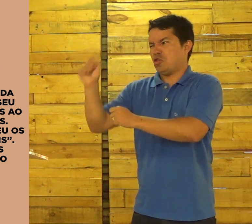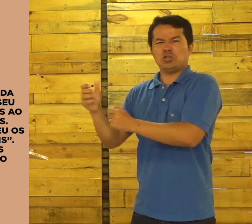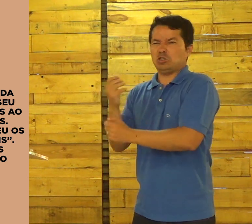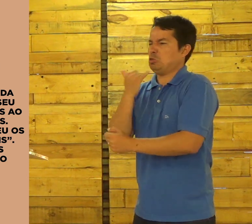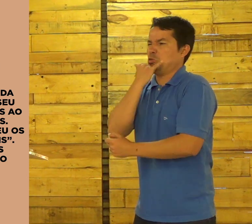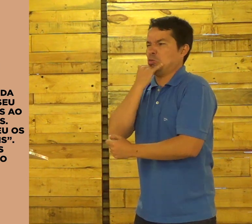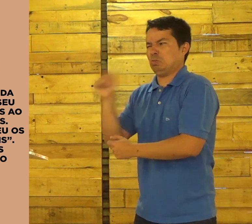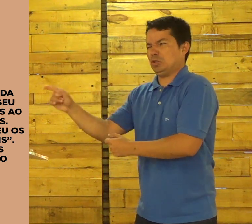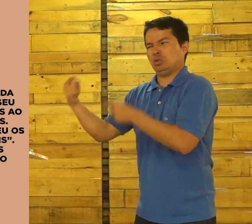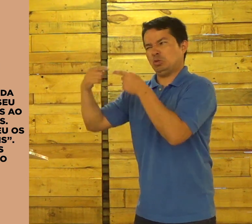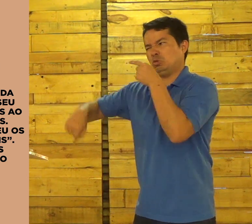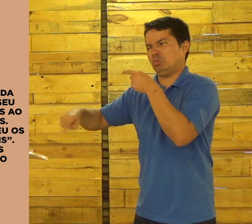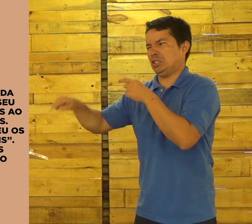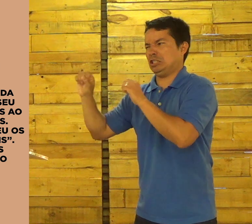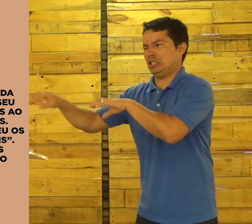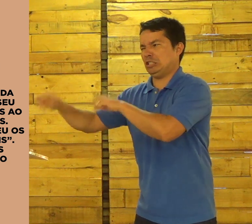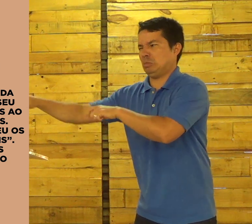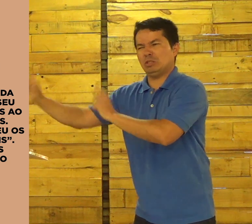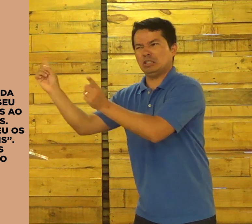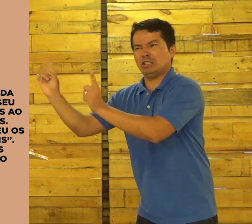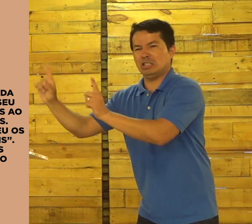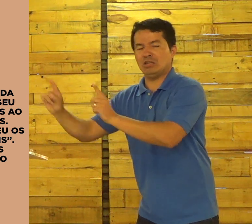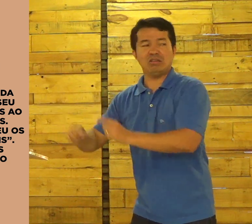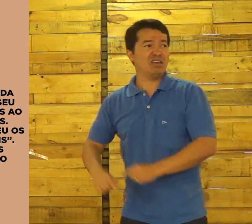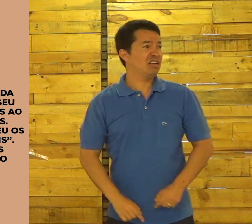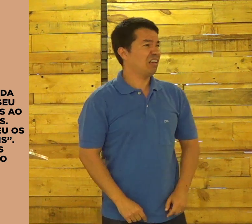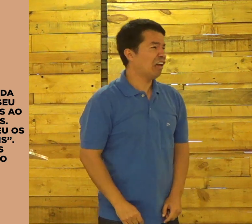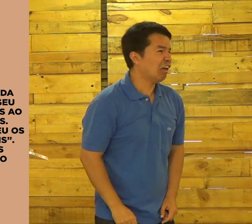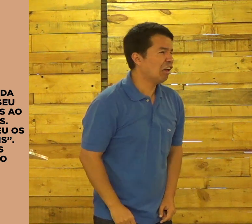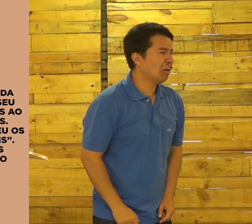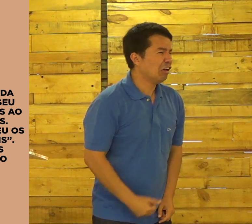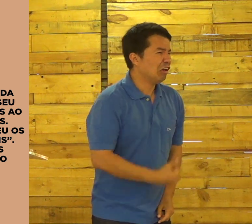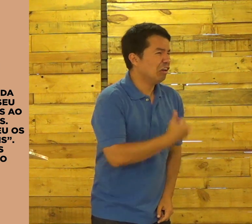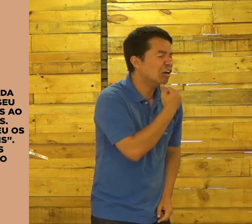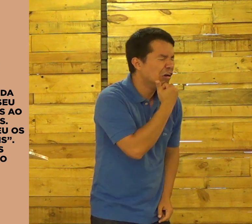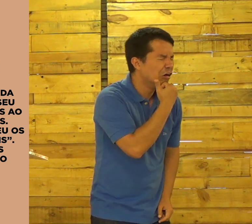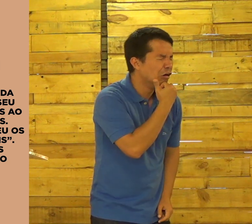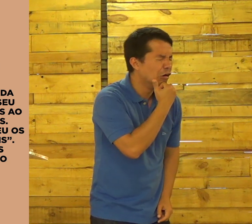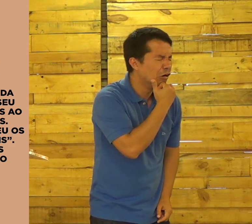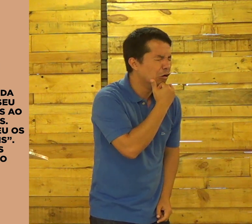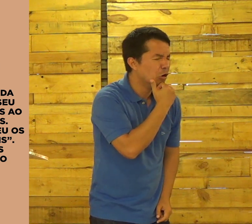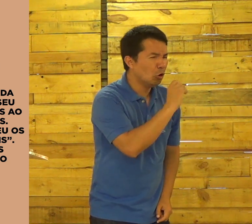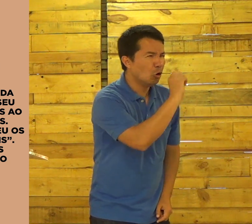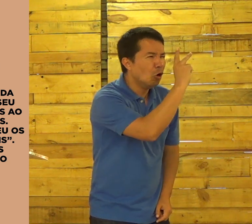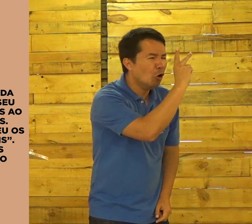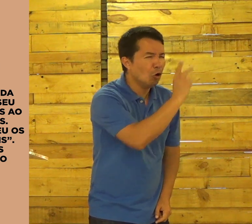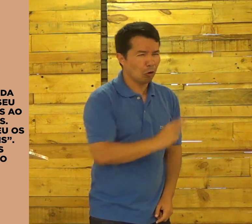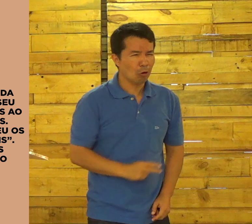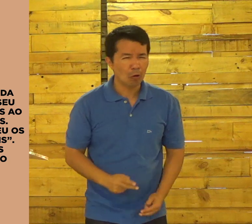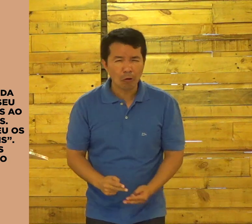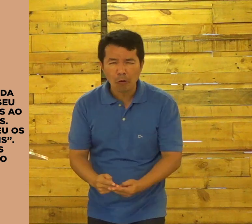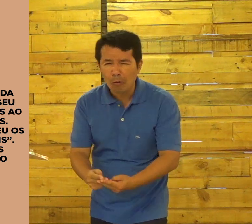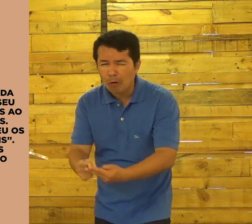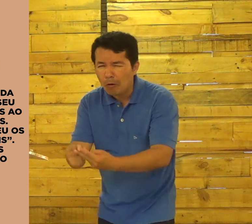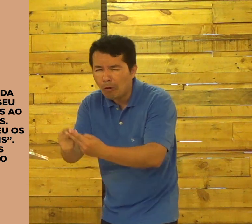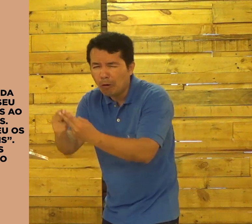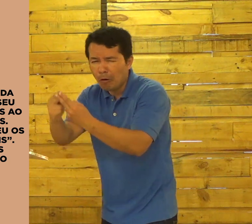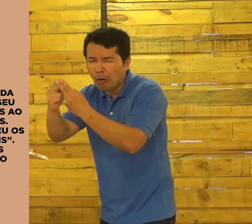Eles seguiram aquela vida simples. Pobres não tiveram oportunidade. E eles tiveram que